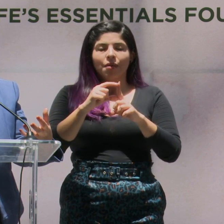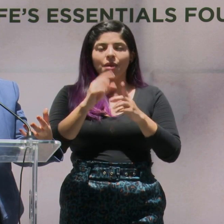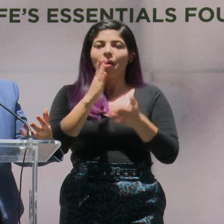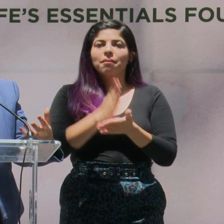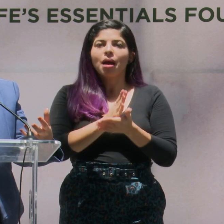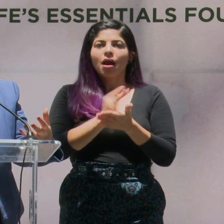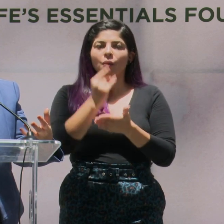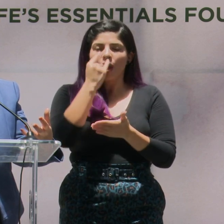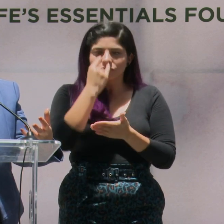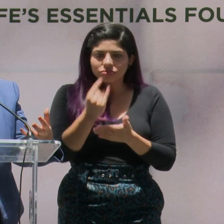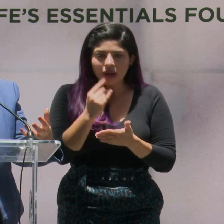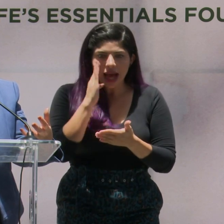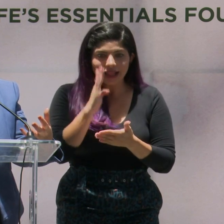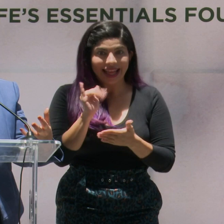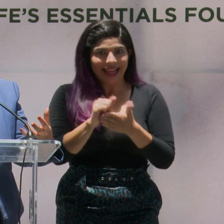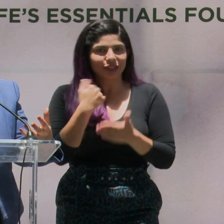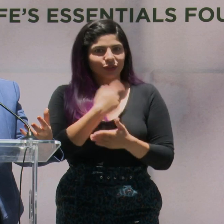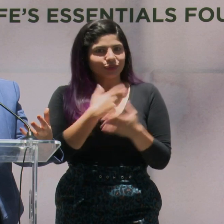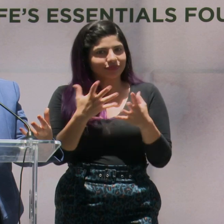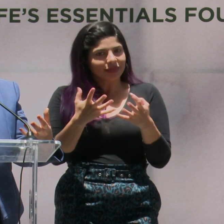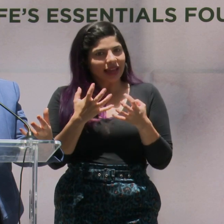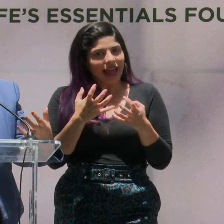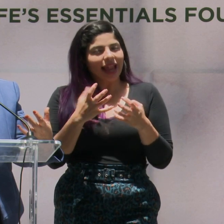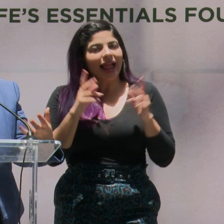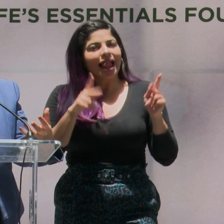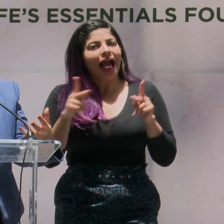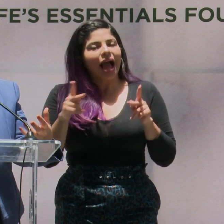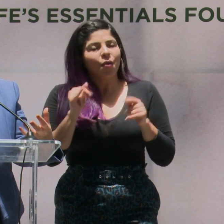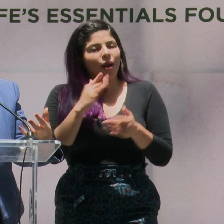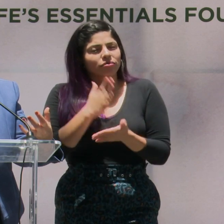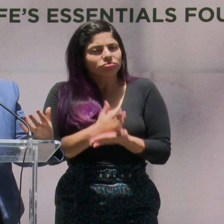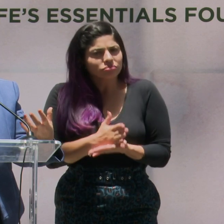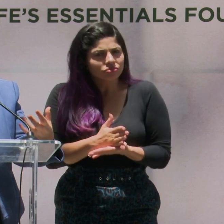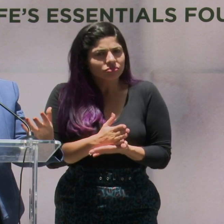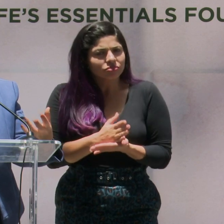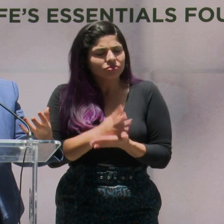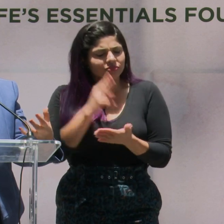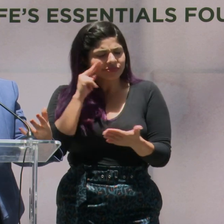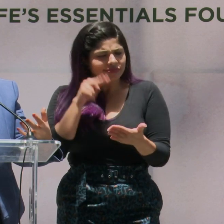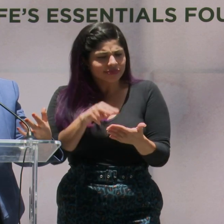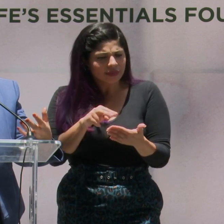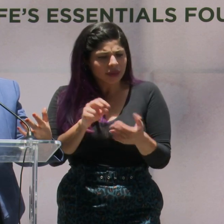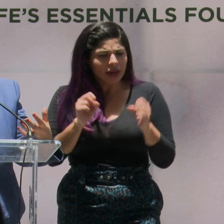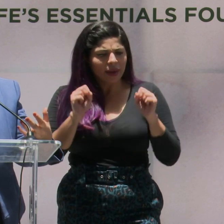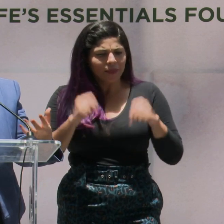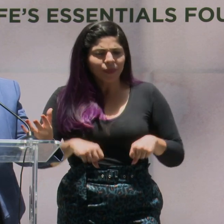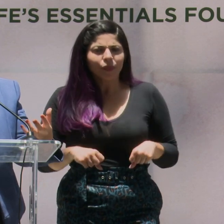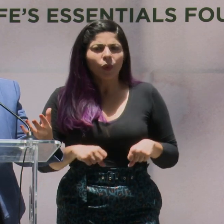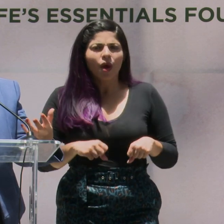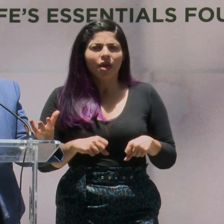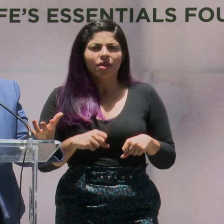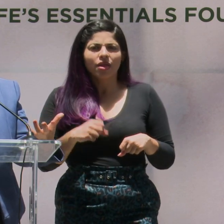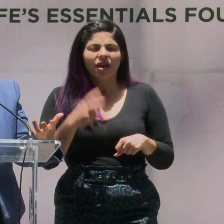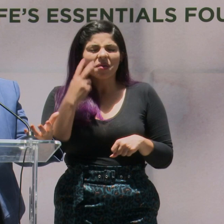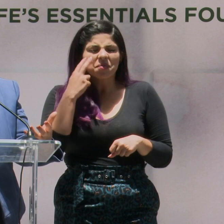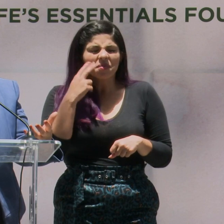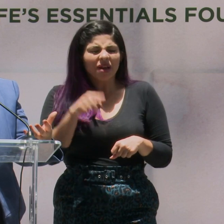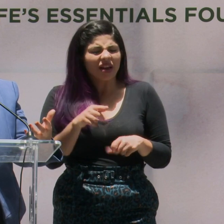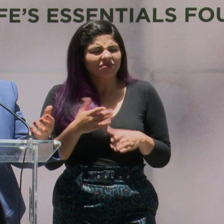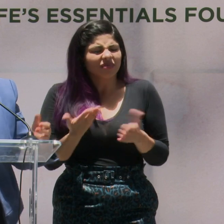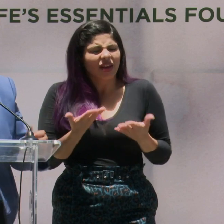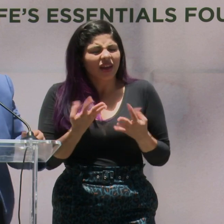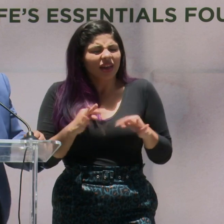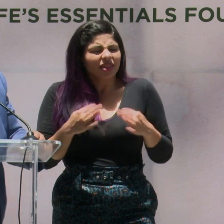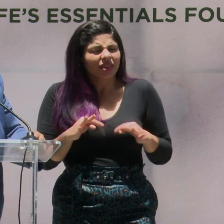detener. Y eso es lo que buscamos. Que la gente se detenga y entonces pueda ver qué es lo que le estamos